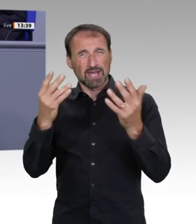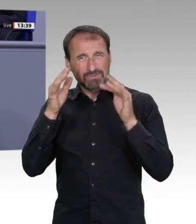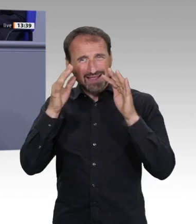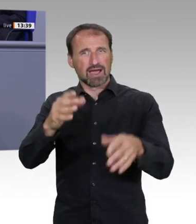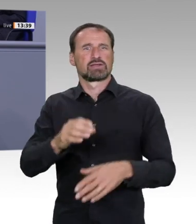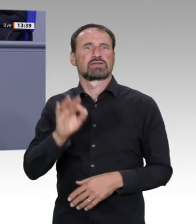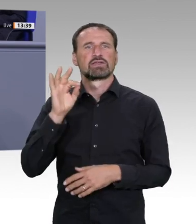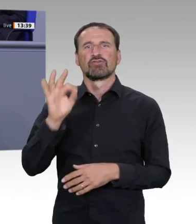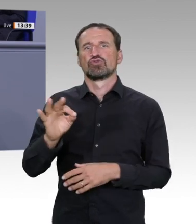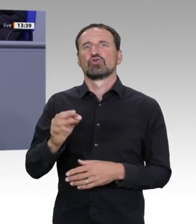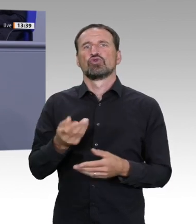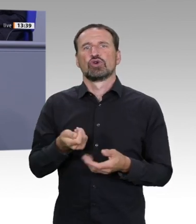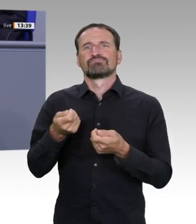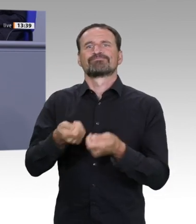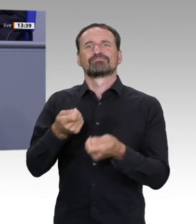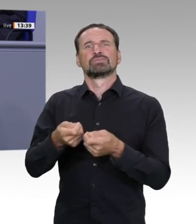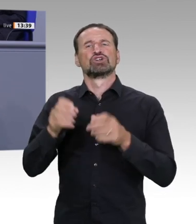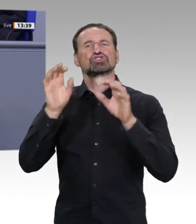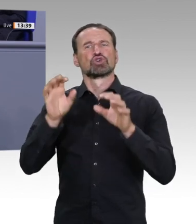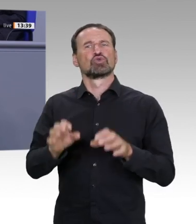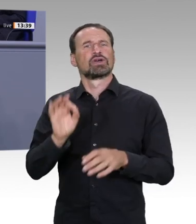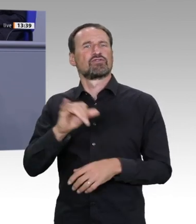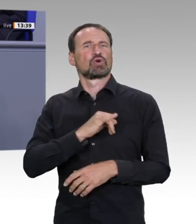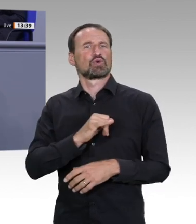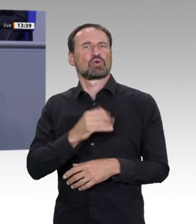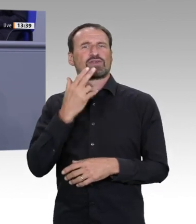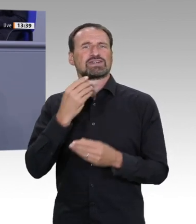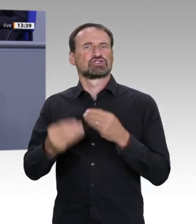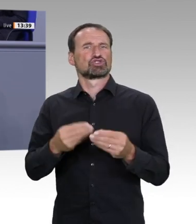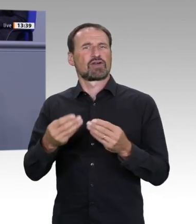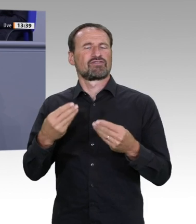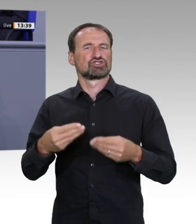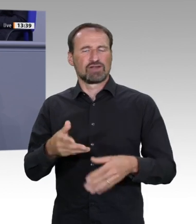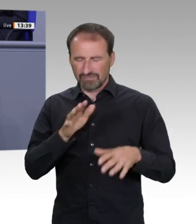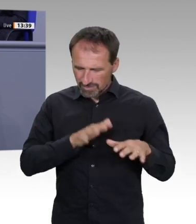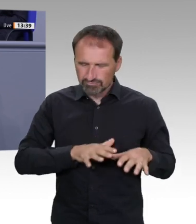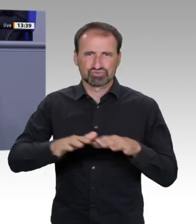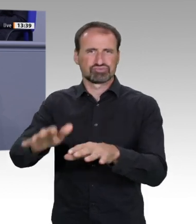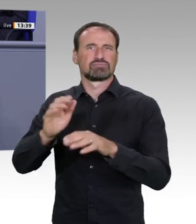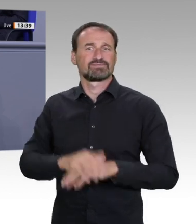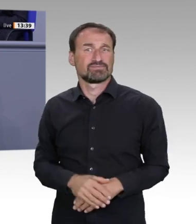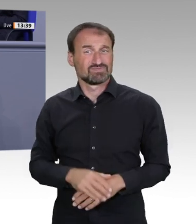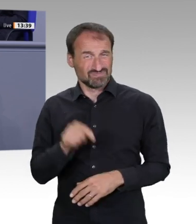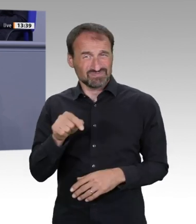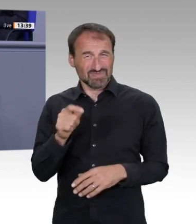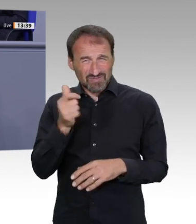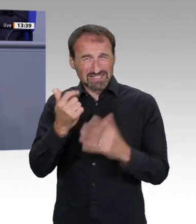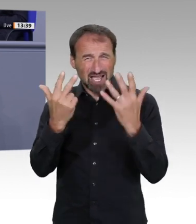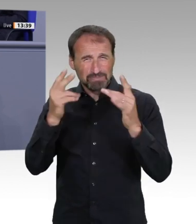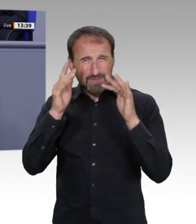Forschung für die Nachhaltigkeit. Und wir werden jetzt FONA 4 die neue Strategie vorlegen. Wir werden die